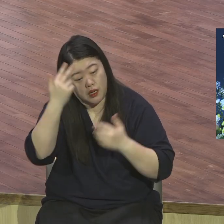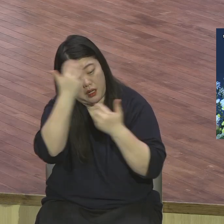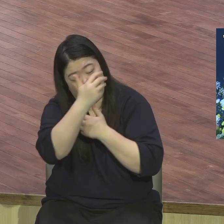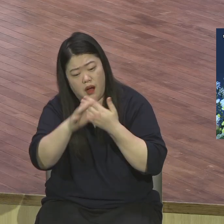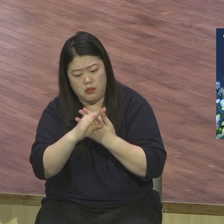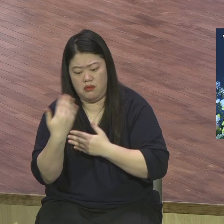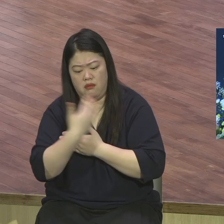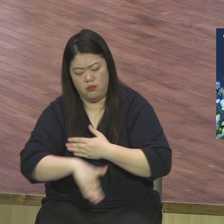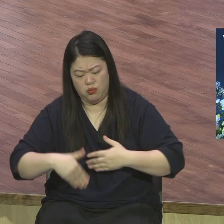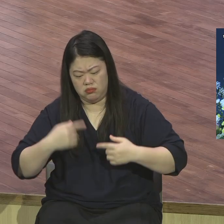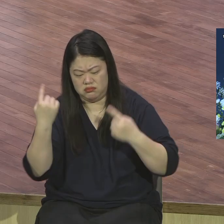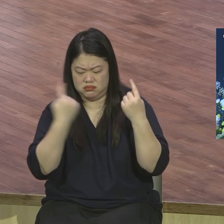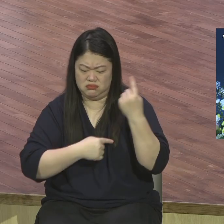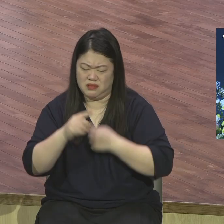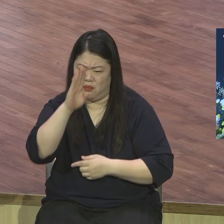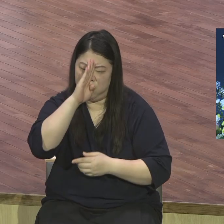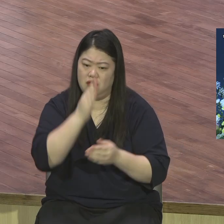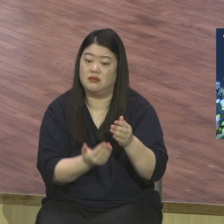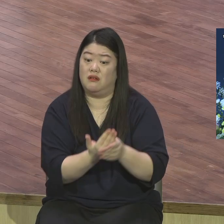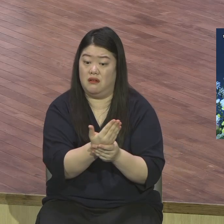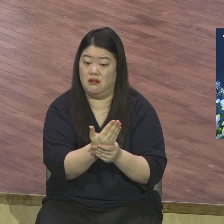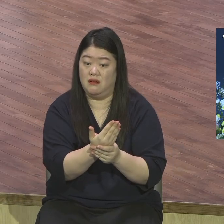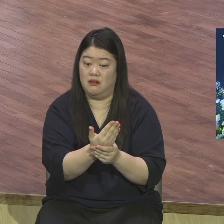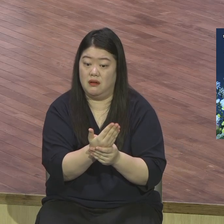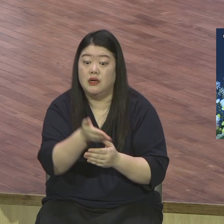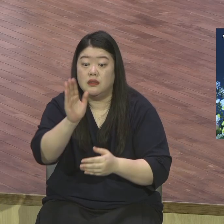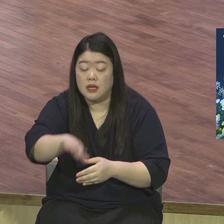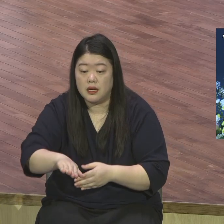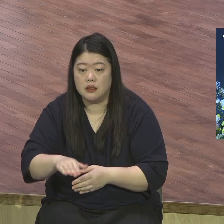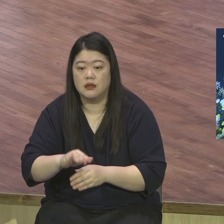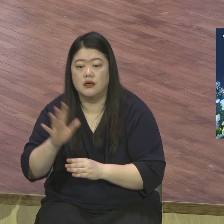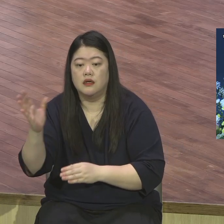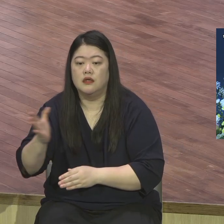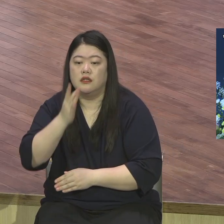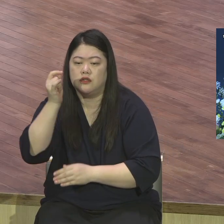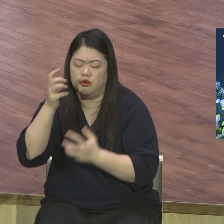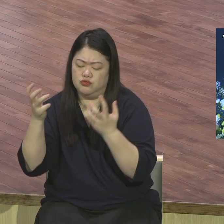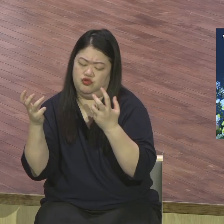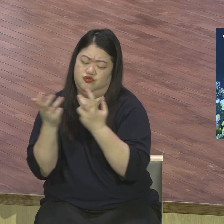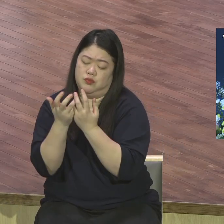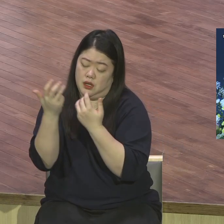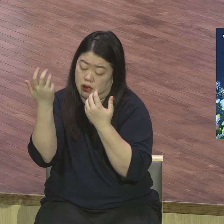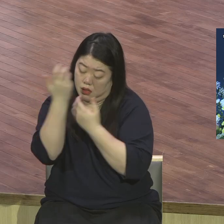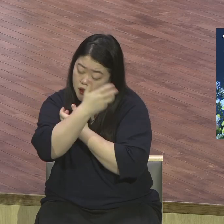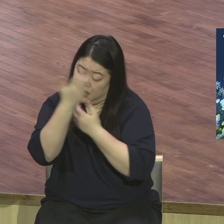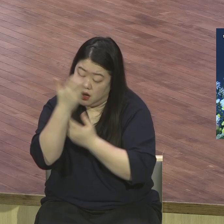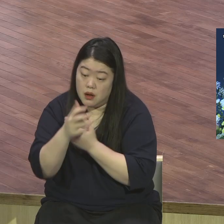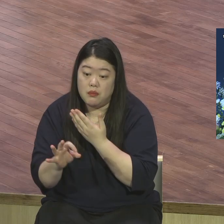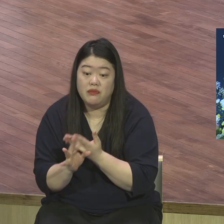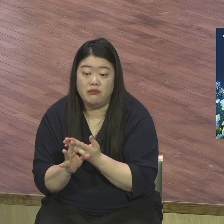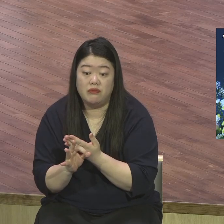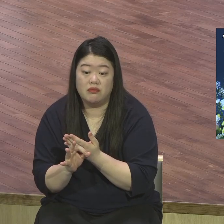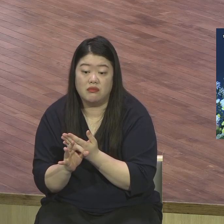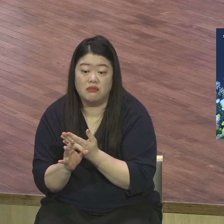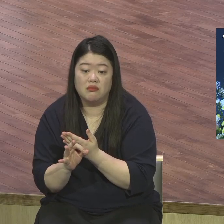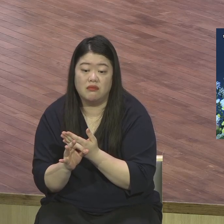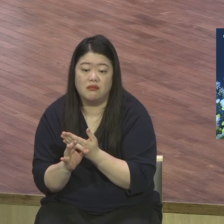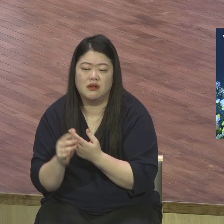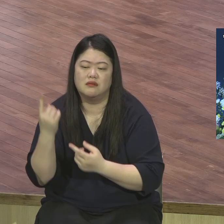지배를 좀 받아봐라 내 정신 차리지 말고 아멘 성령의 충만 받아라 이게 무슨 말입니까